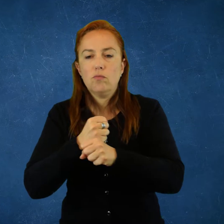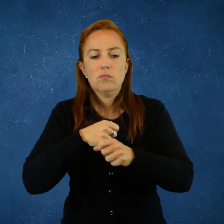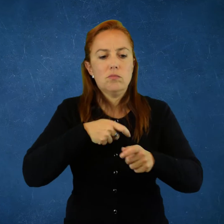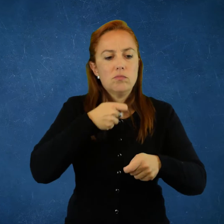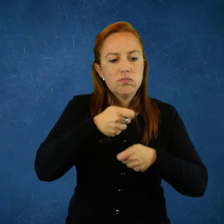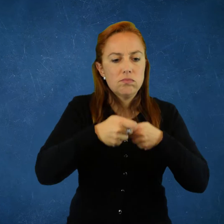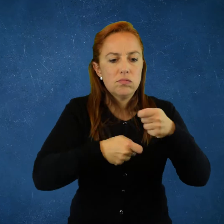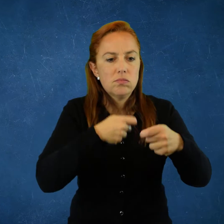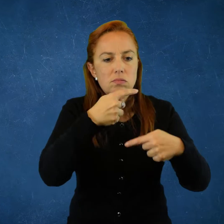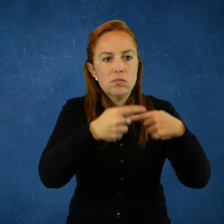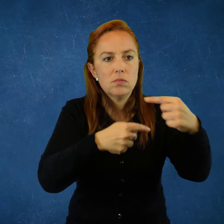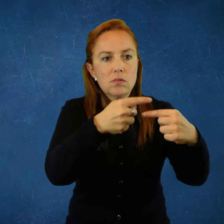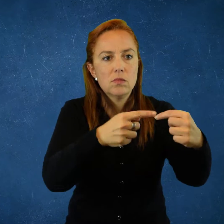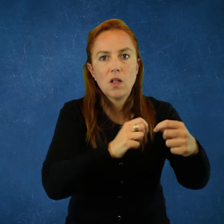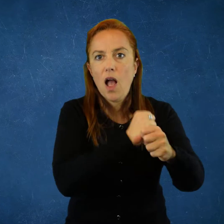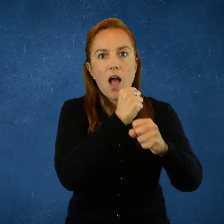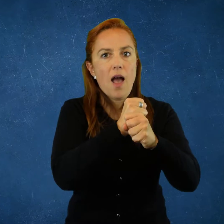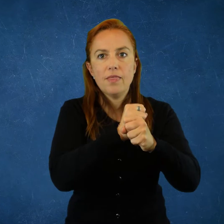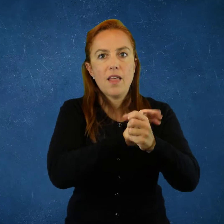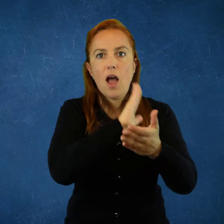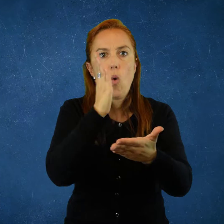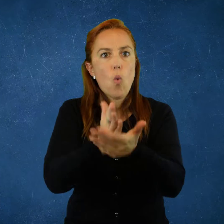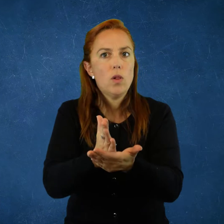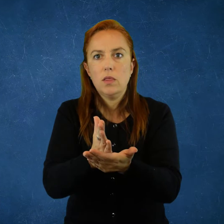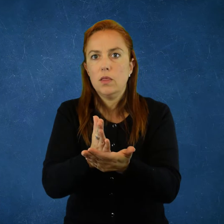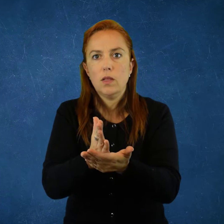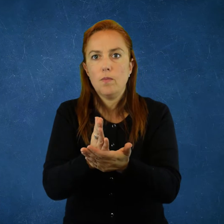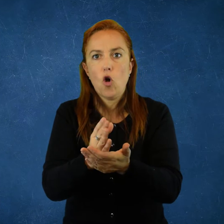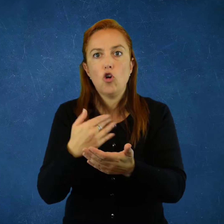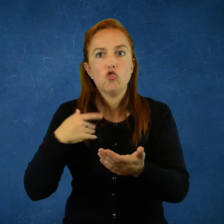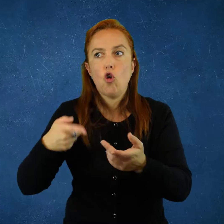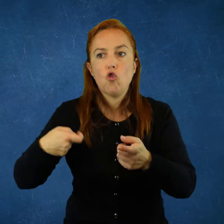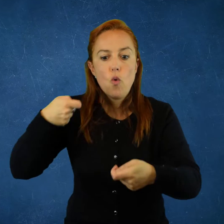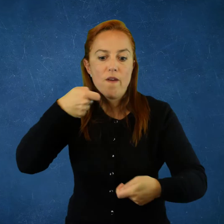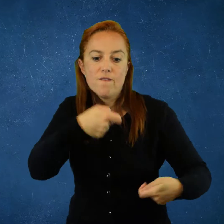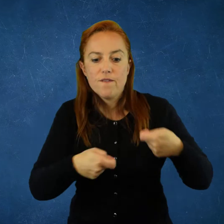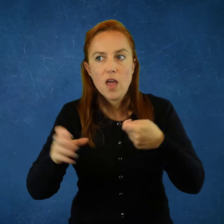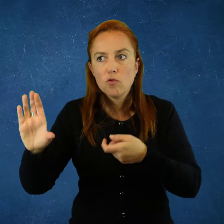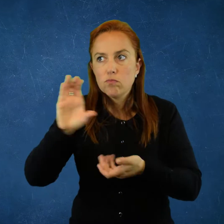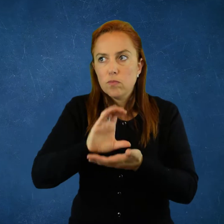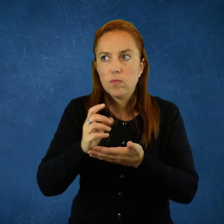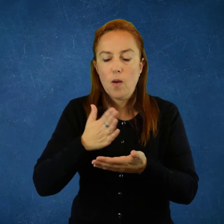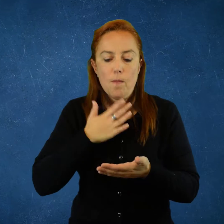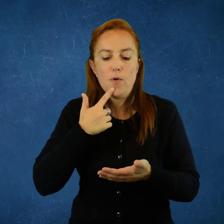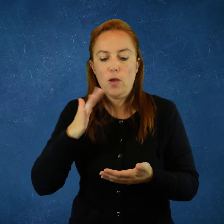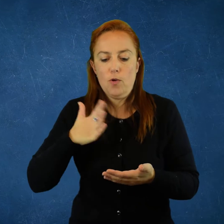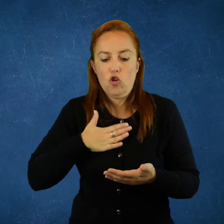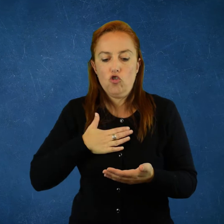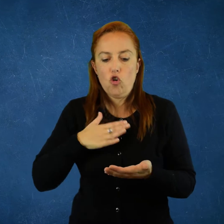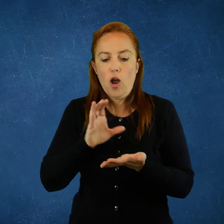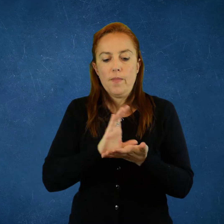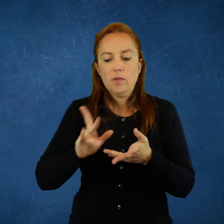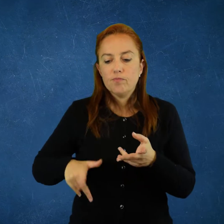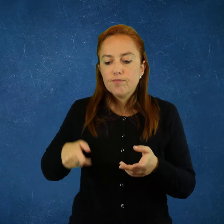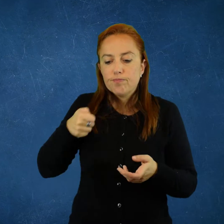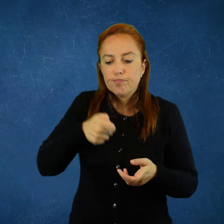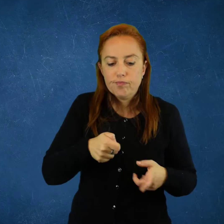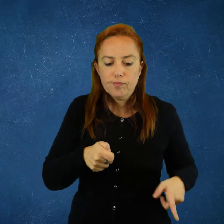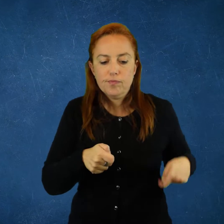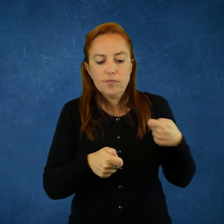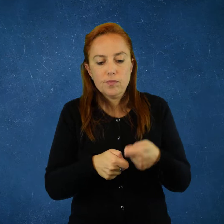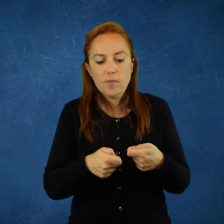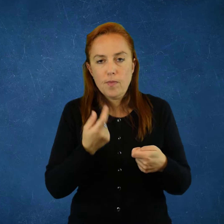avanzando banco a banco, pero hasta que llego al banco final de la clase. Y si yo no reinvierto,